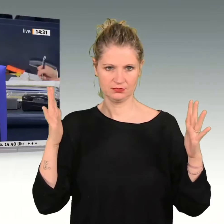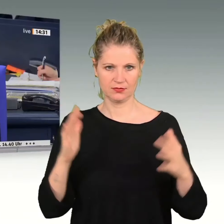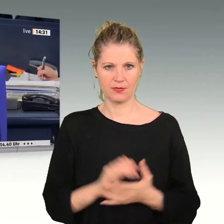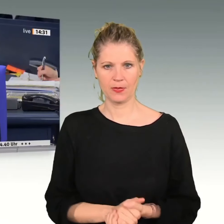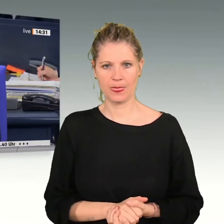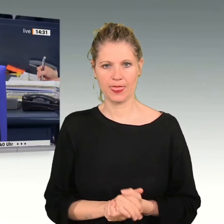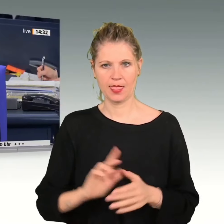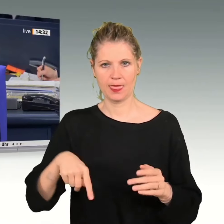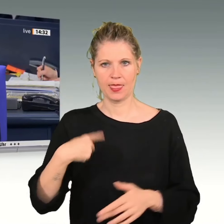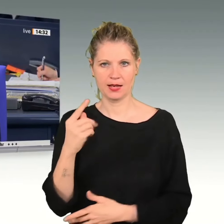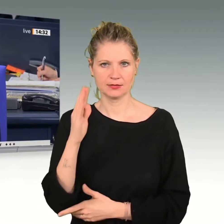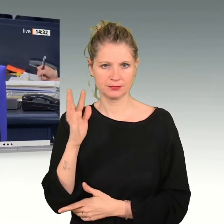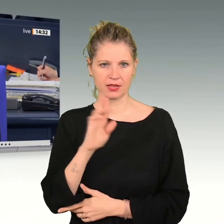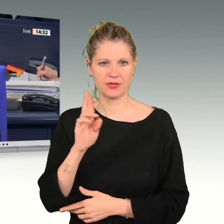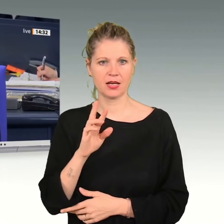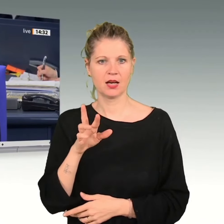Jetzt hat Robert Fahle das Wort.